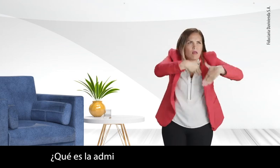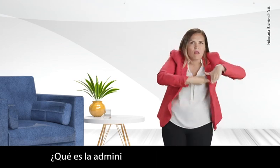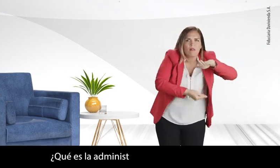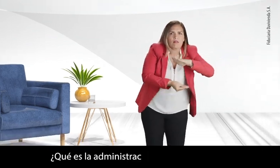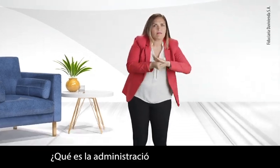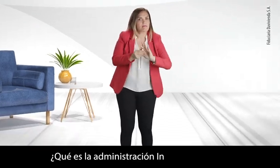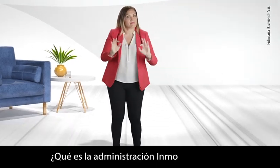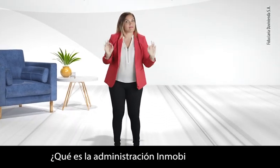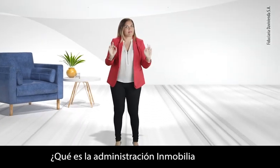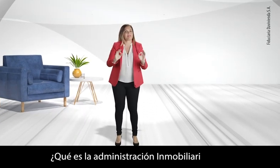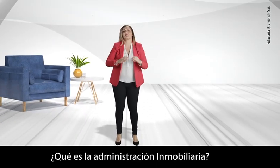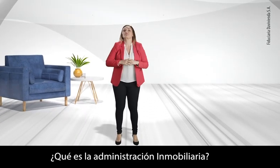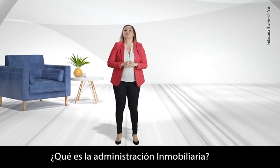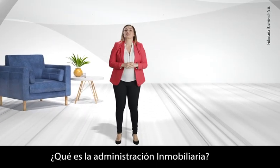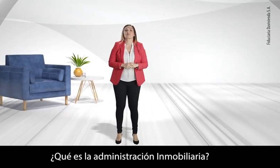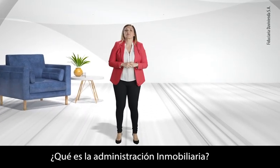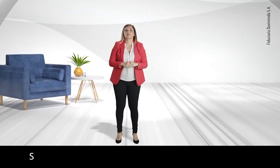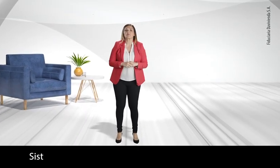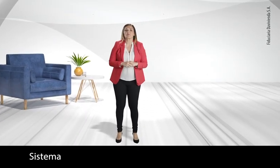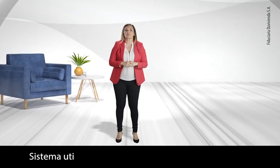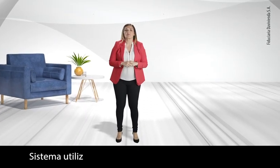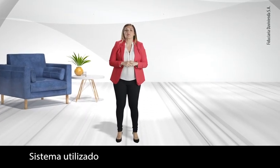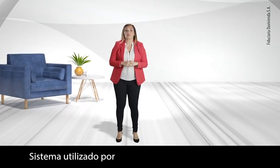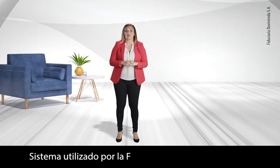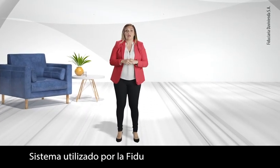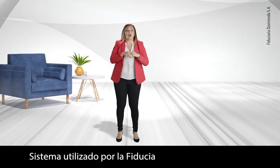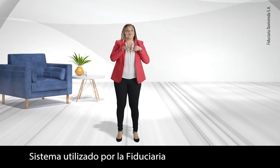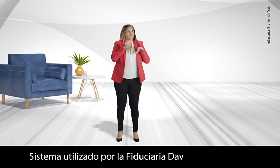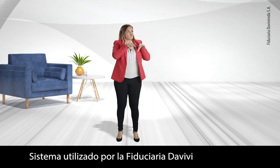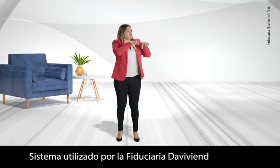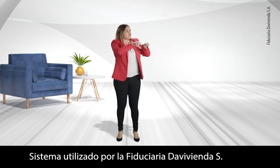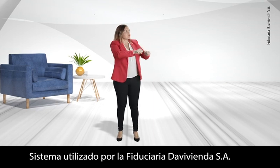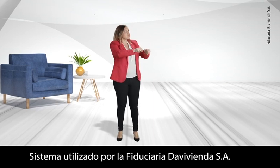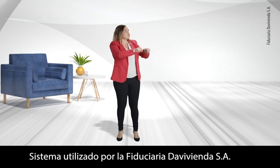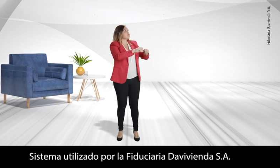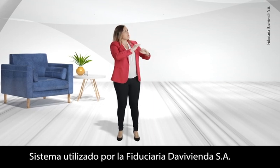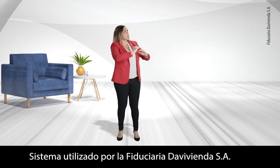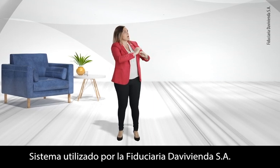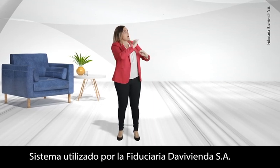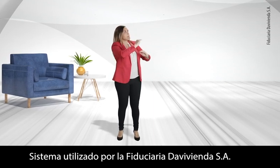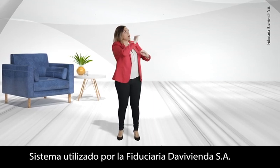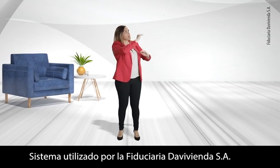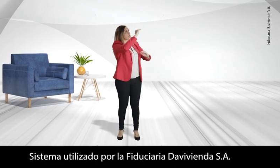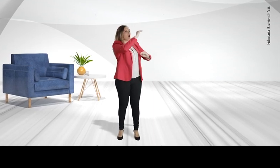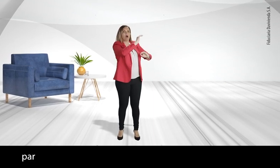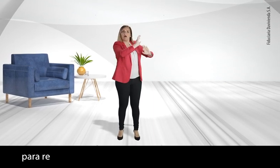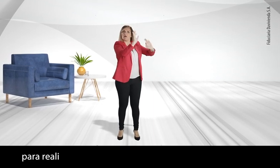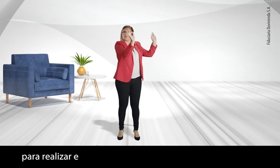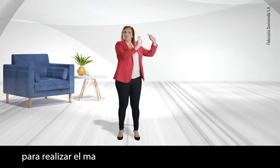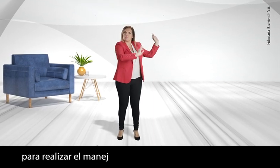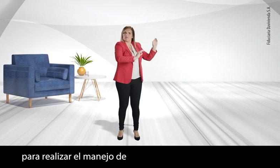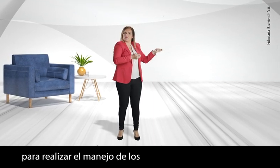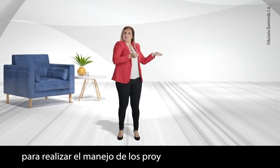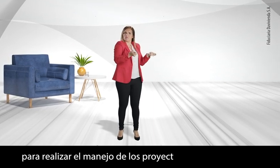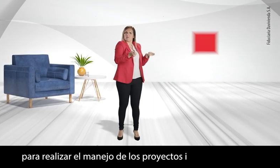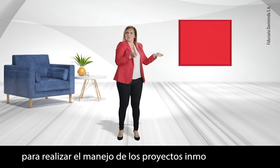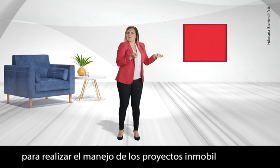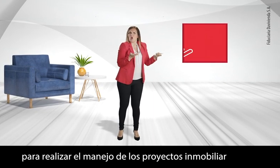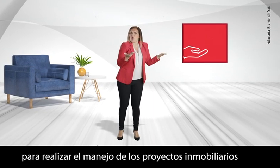es la administración inmobiliaria? Sistema utilizado por la fiduciaria para realizar el manejo de los